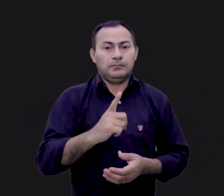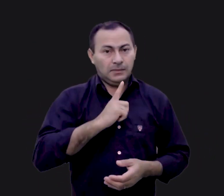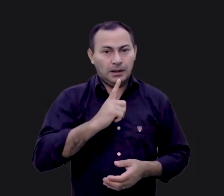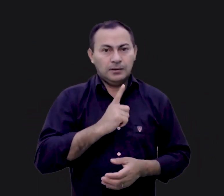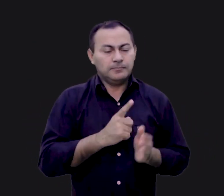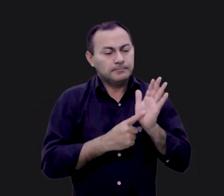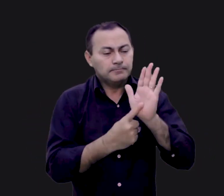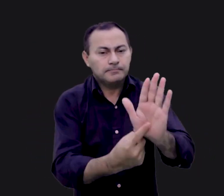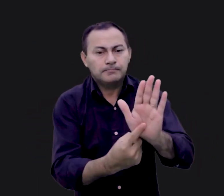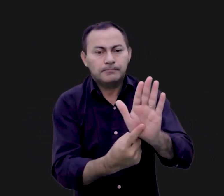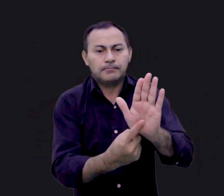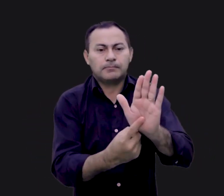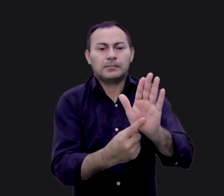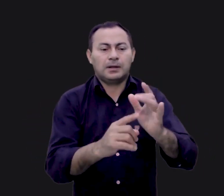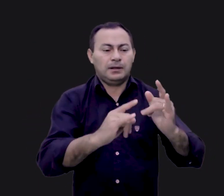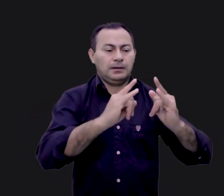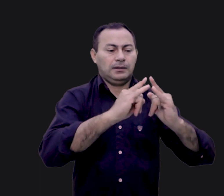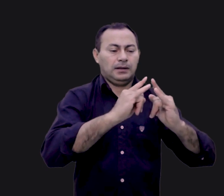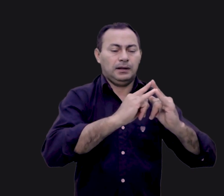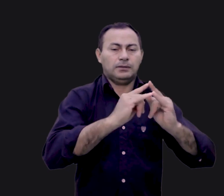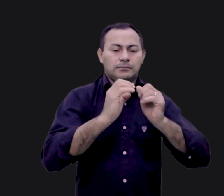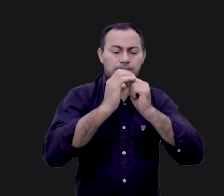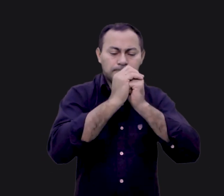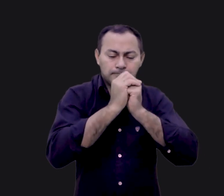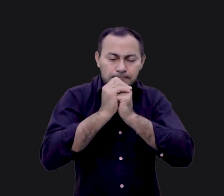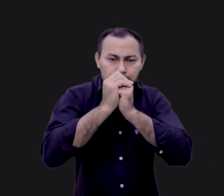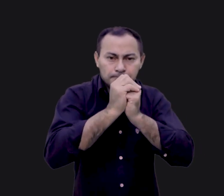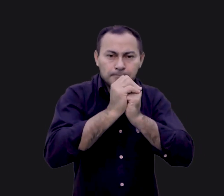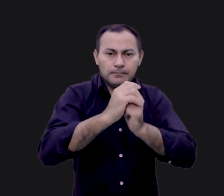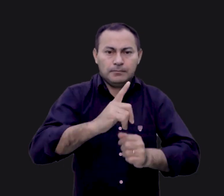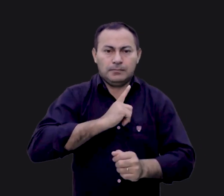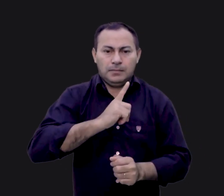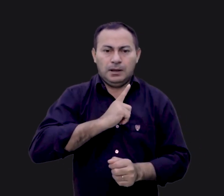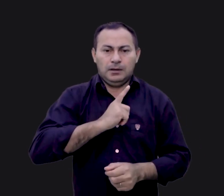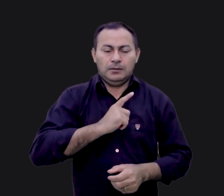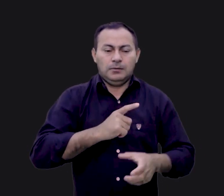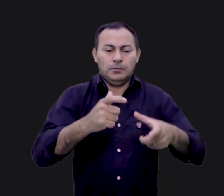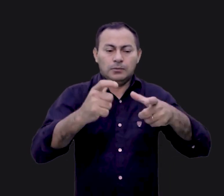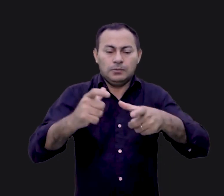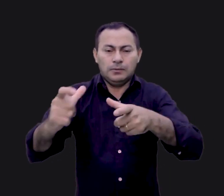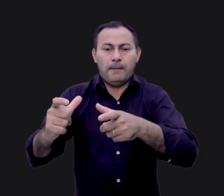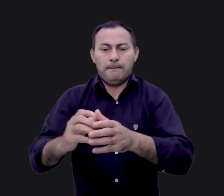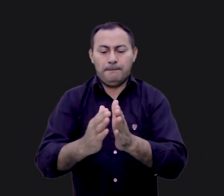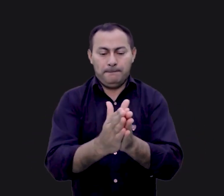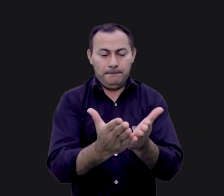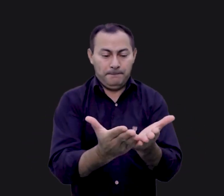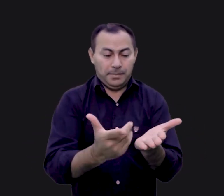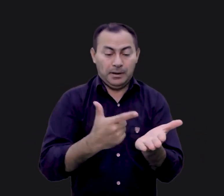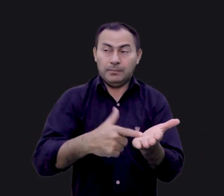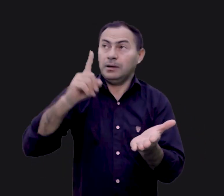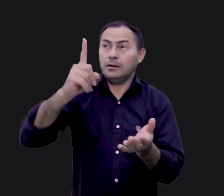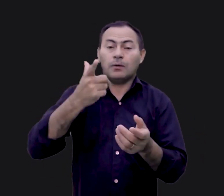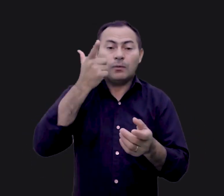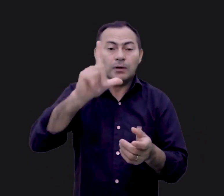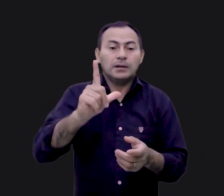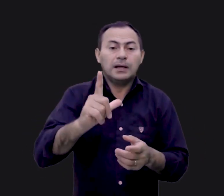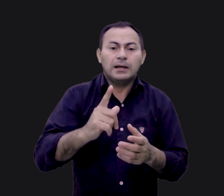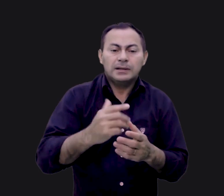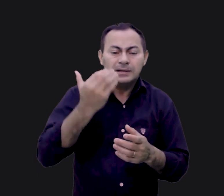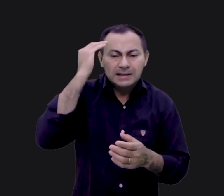grandes perspectivas desta tenda de adoração. Existem muitas partes da Bíblia impossível de se entender se não conhecermos a tenda